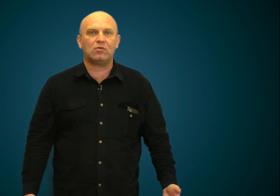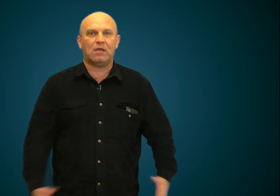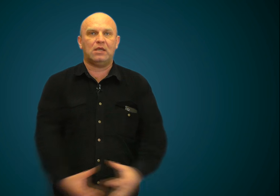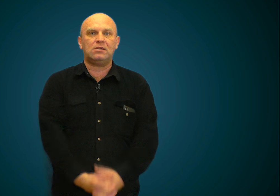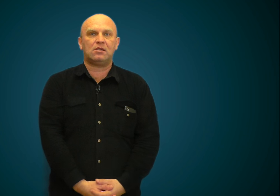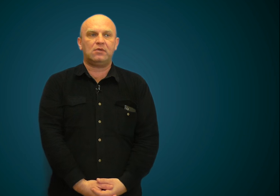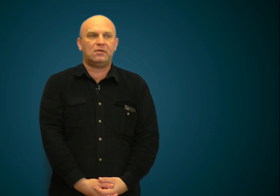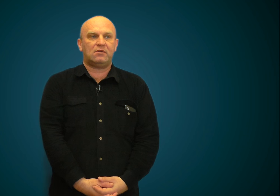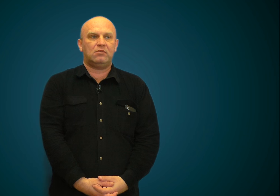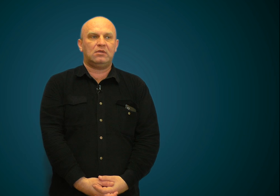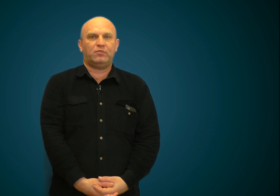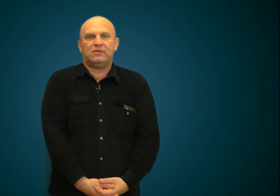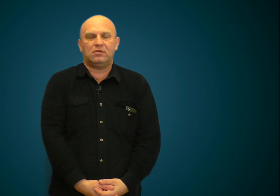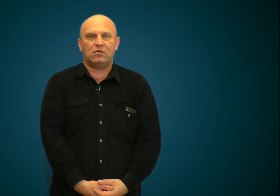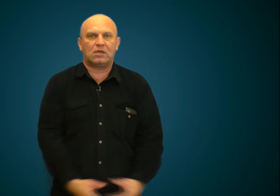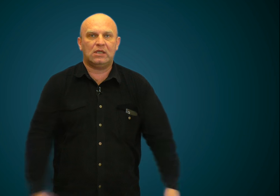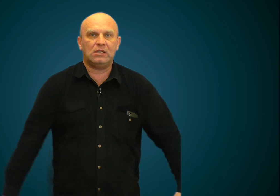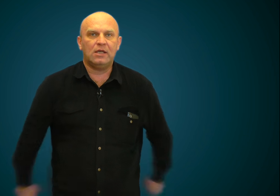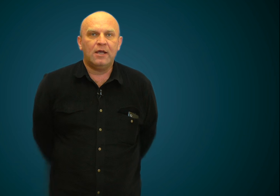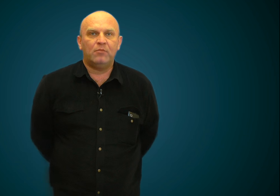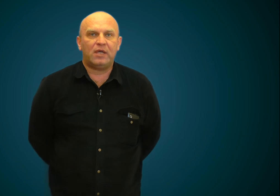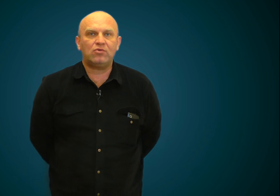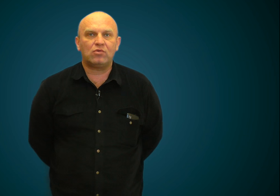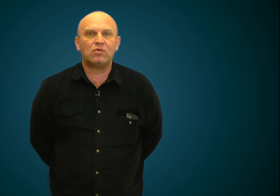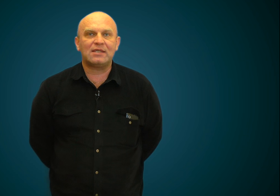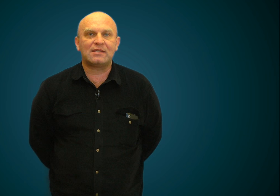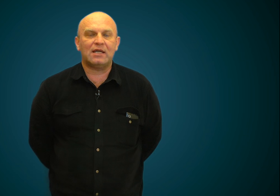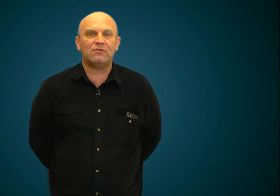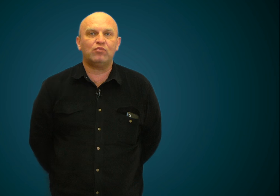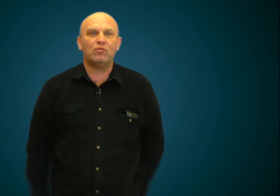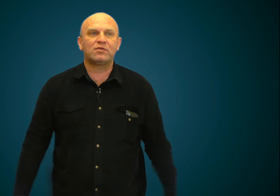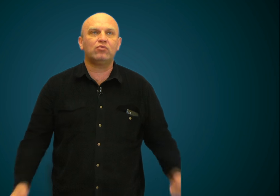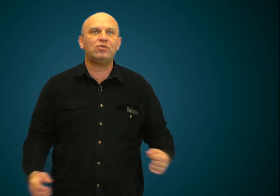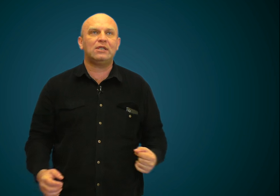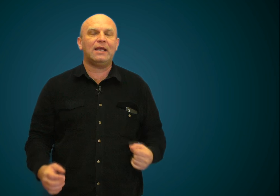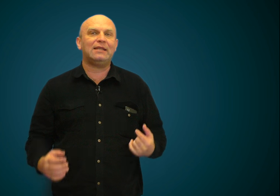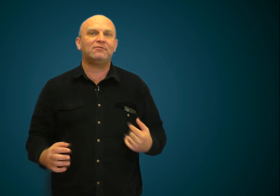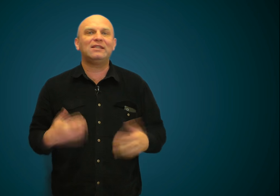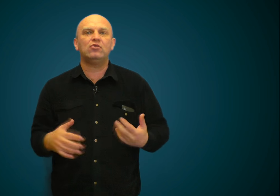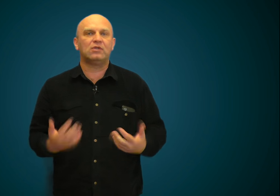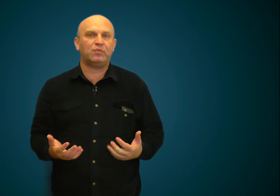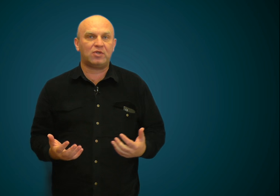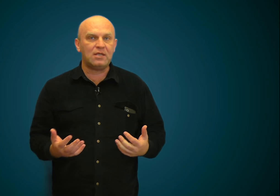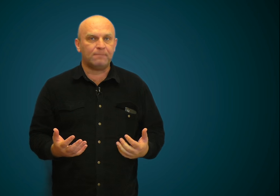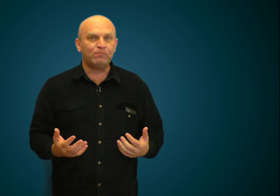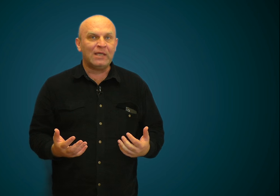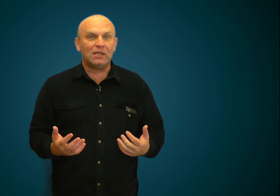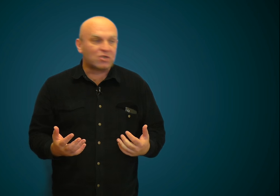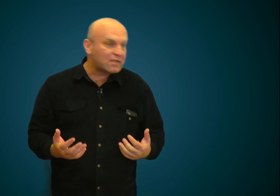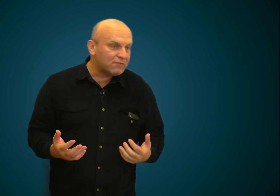руками. Они закрывают себе половые органы, они прячут руки сзади. В любом случае это выдает напряжение и даже если вы